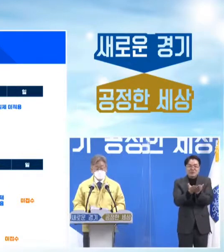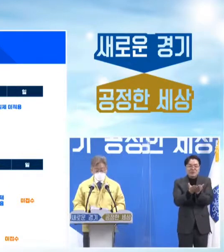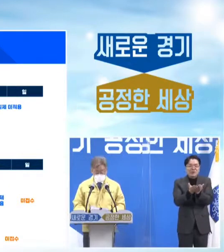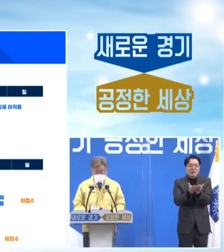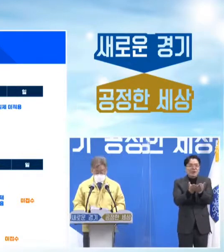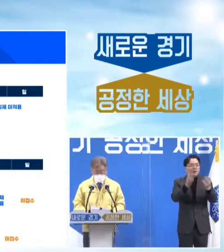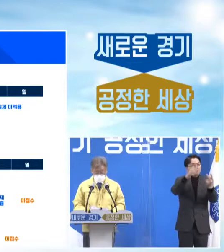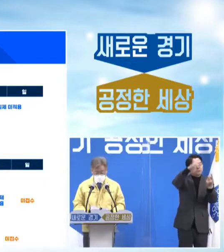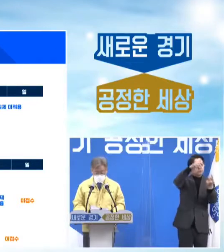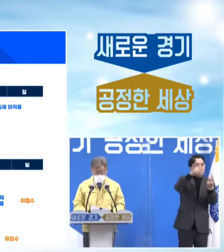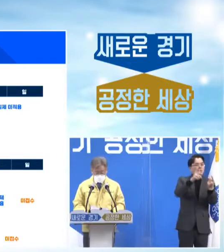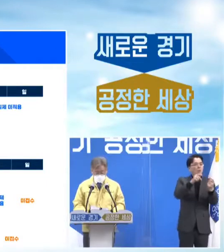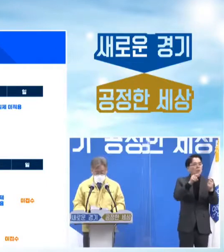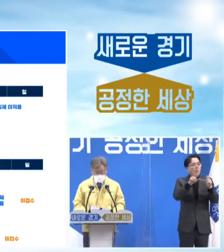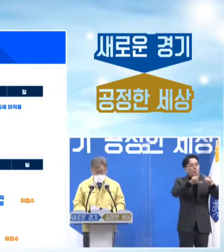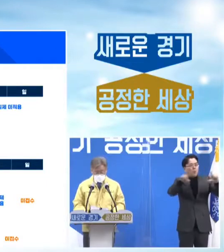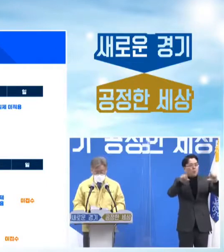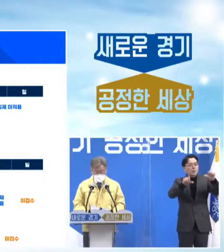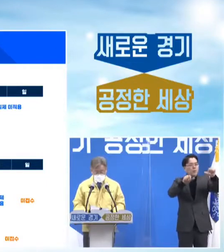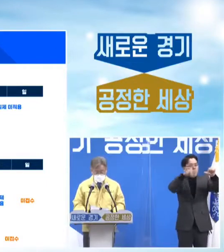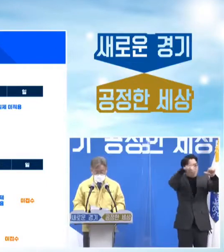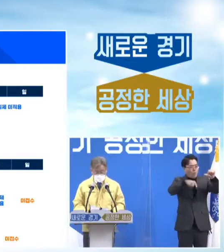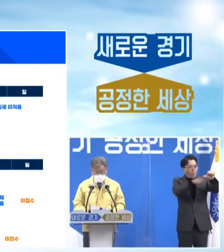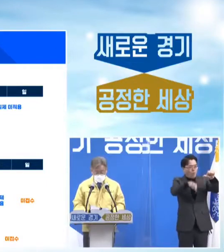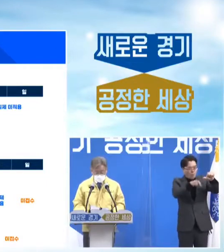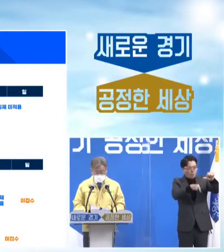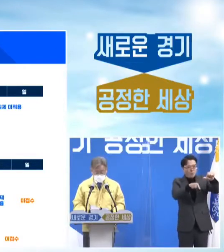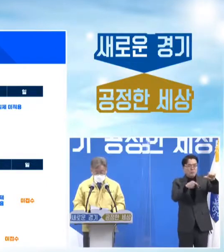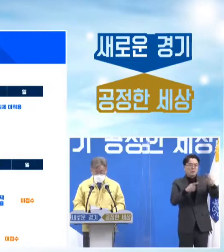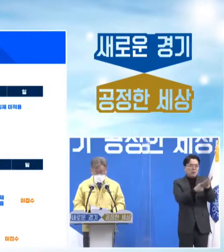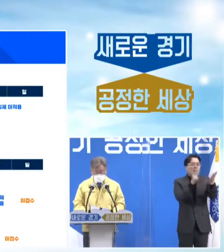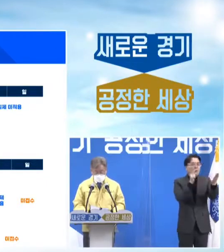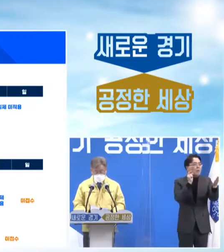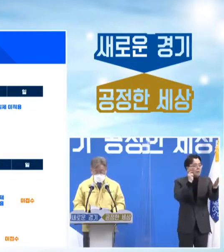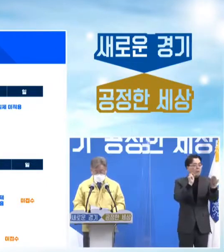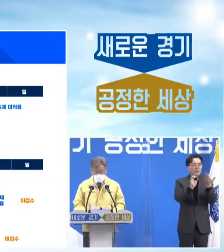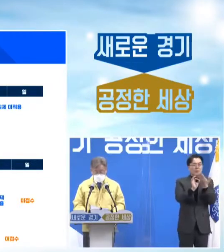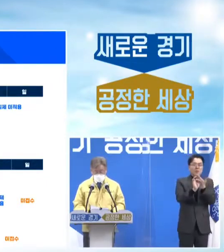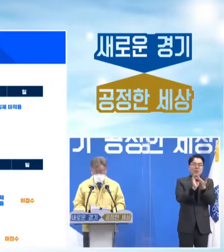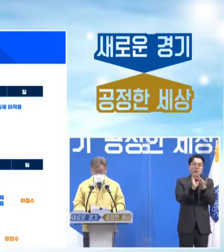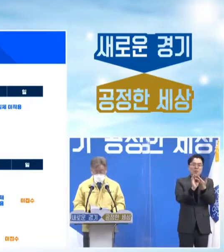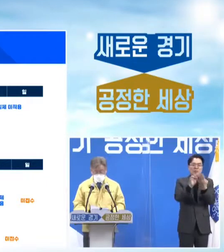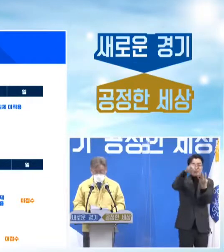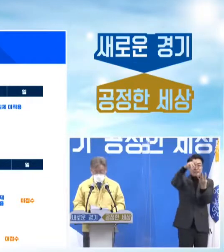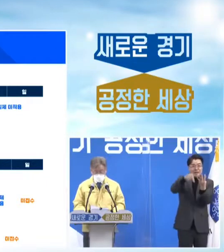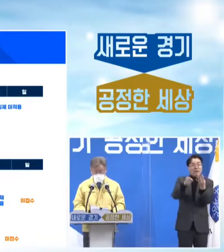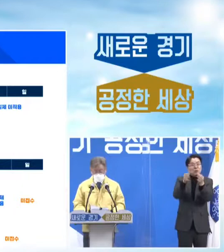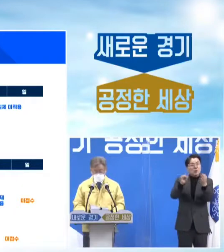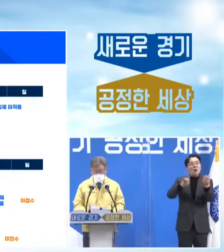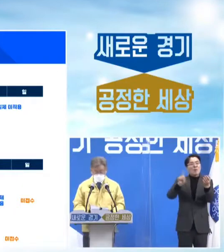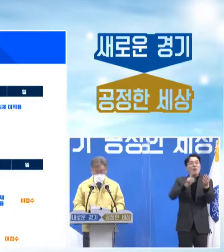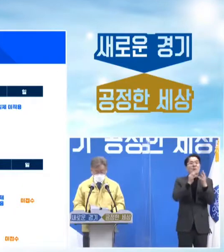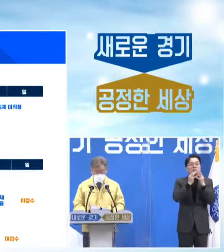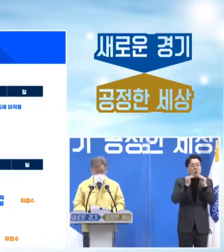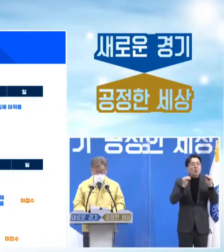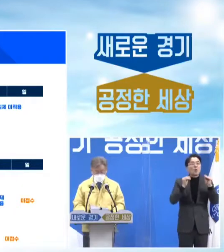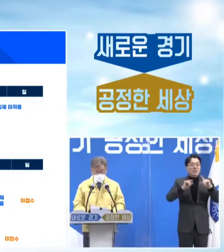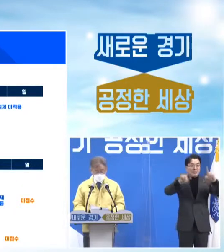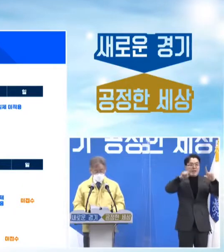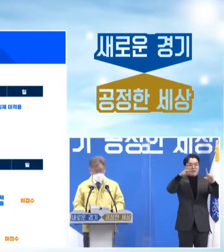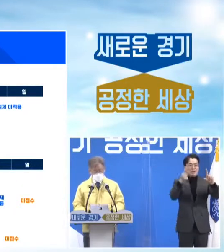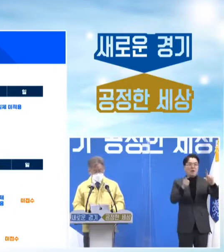신청이 어려운 분들을 위해서 3월 1일부터 3월 27일까지 4주 동안은 토요일에도